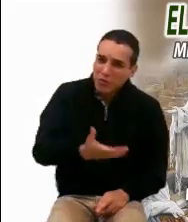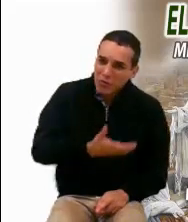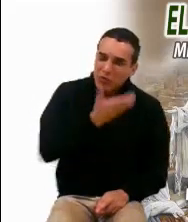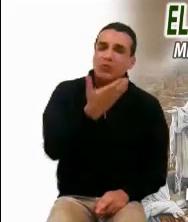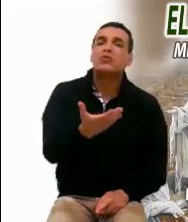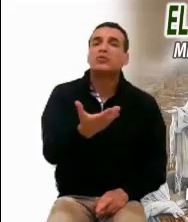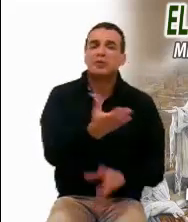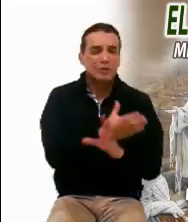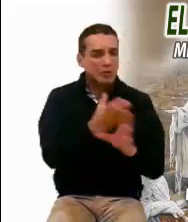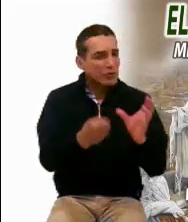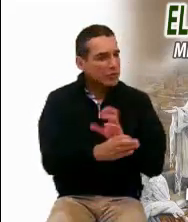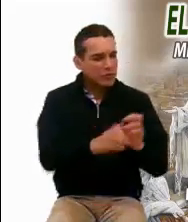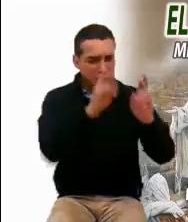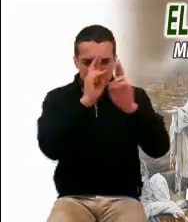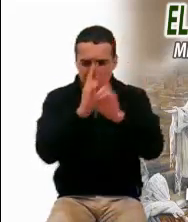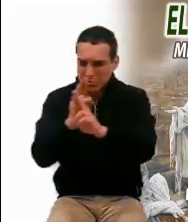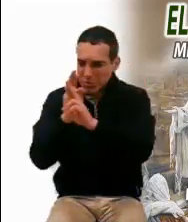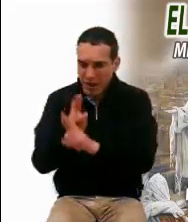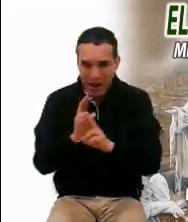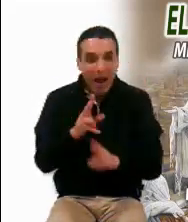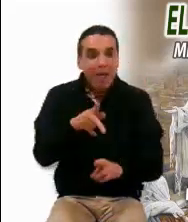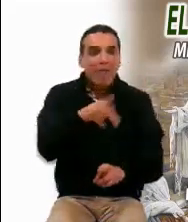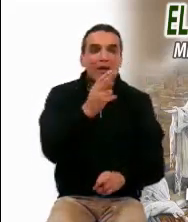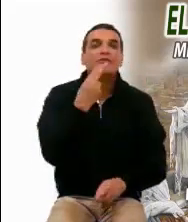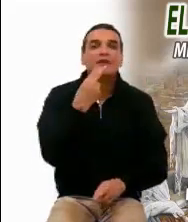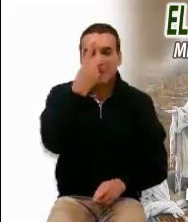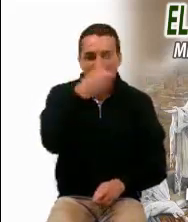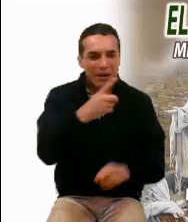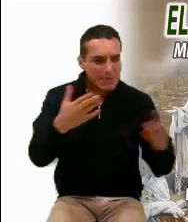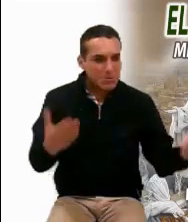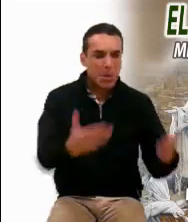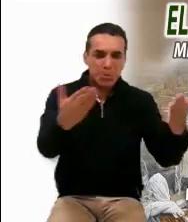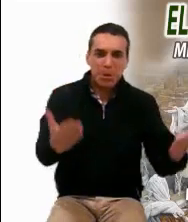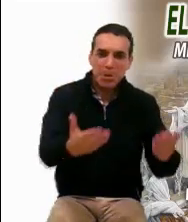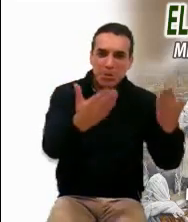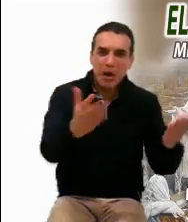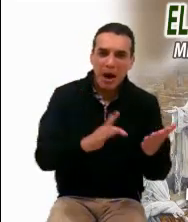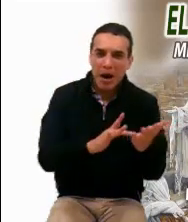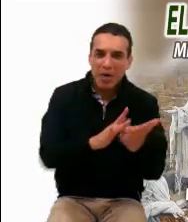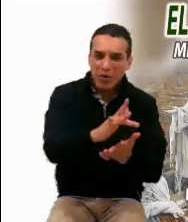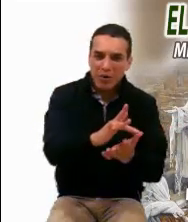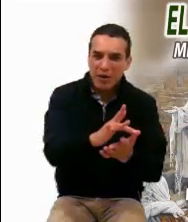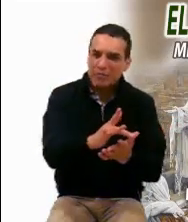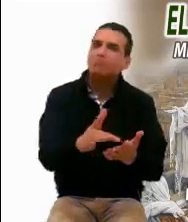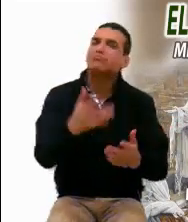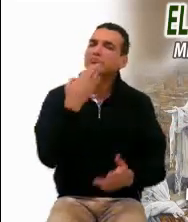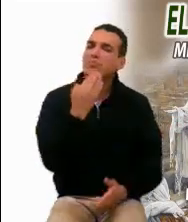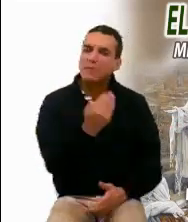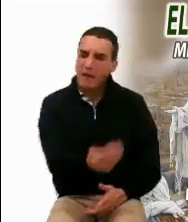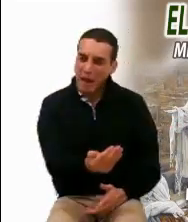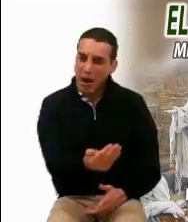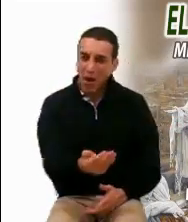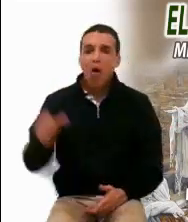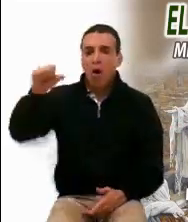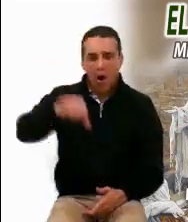fecundas, que hacen crecer y que enriquecen. Hoy, Jesús